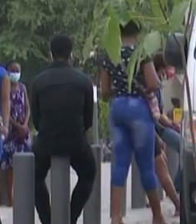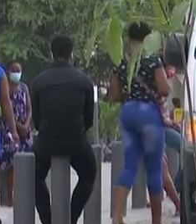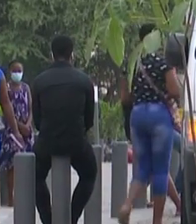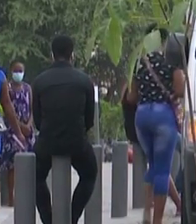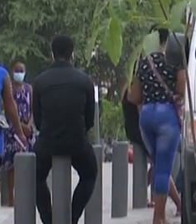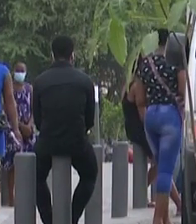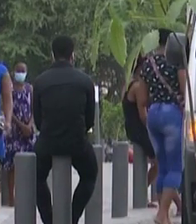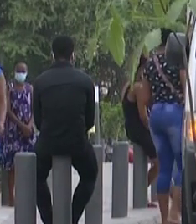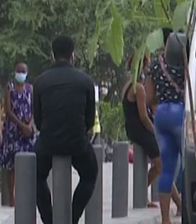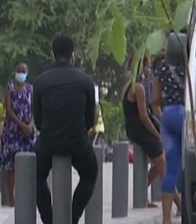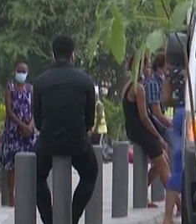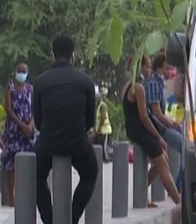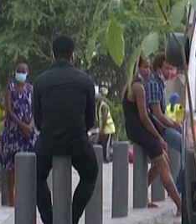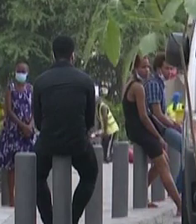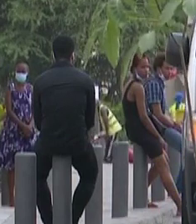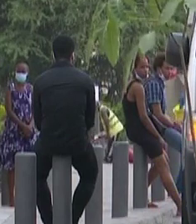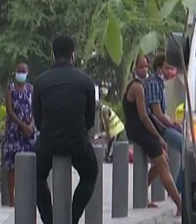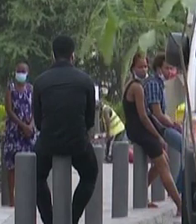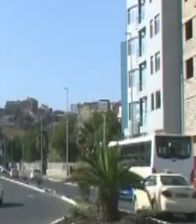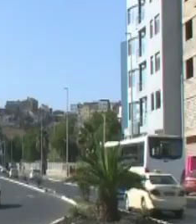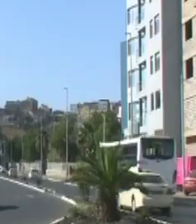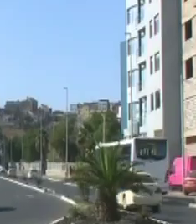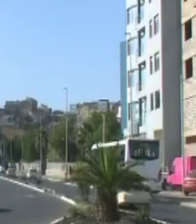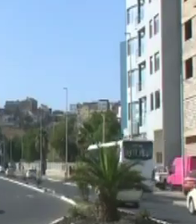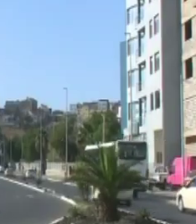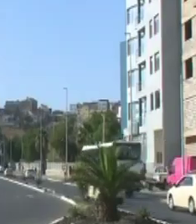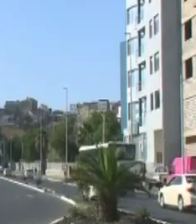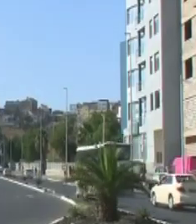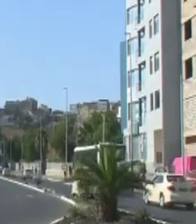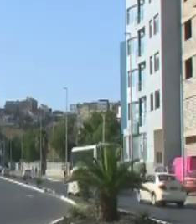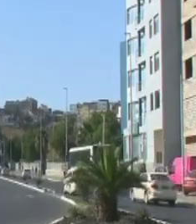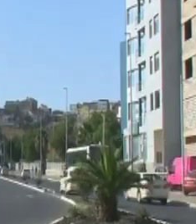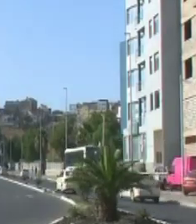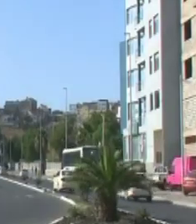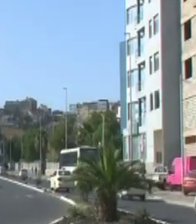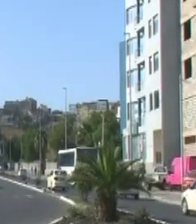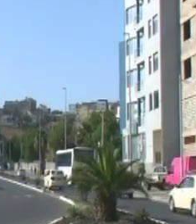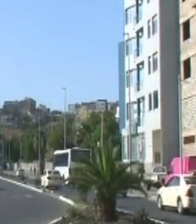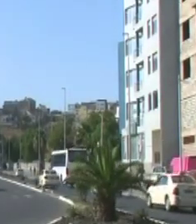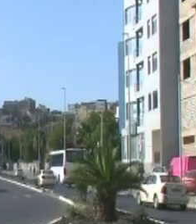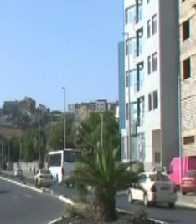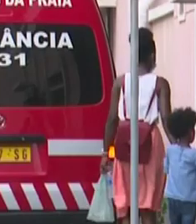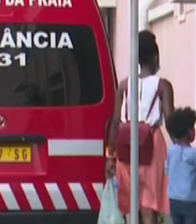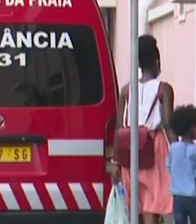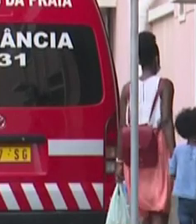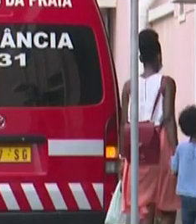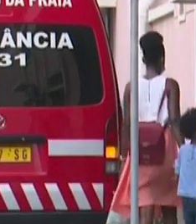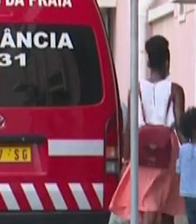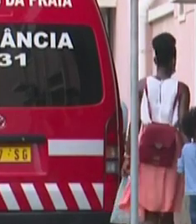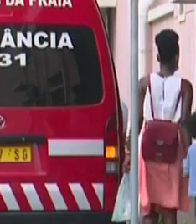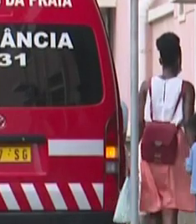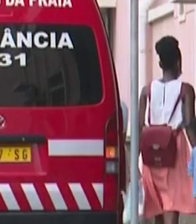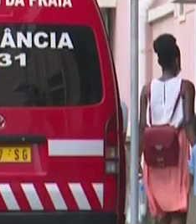vacinas via COVAX destinado a Cabo Verde é de 5.800 doses. O país vai receber também, através da cooperação